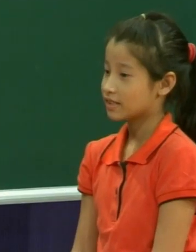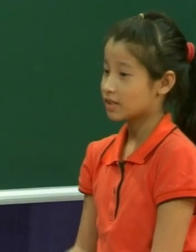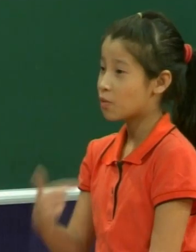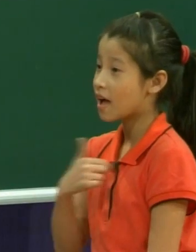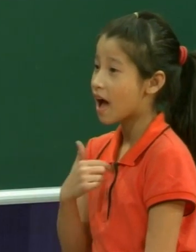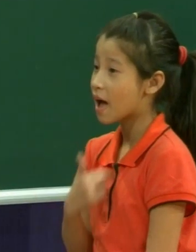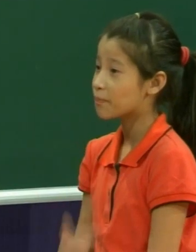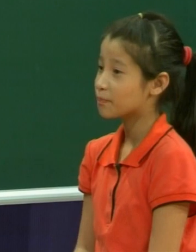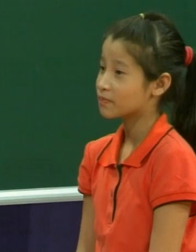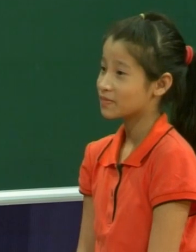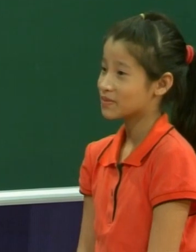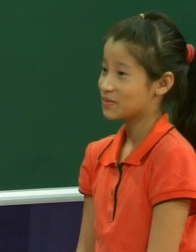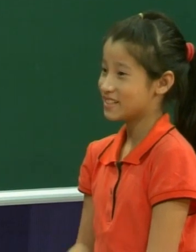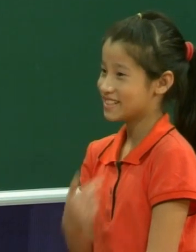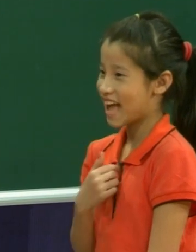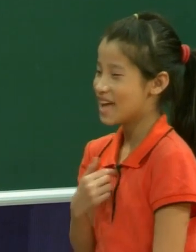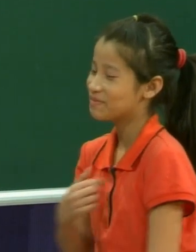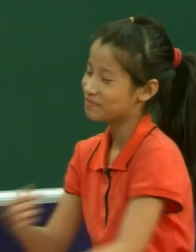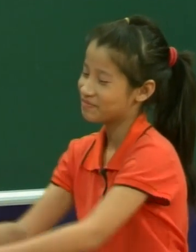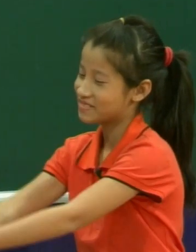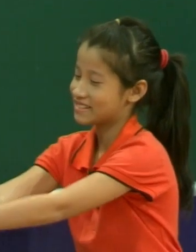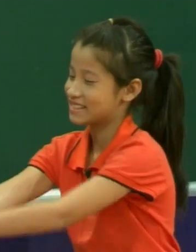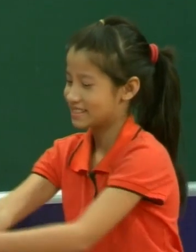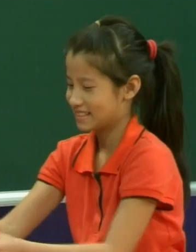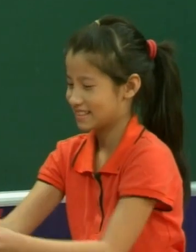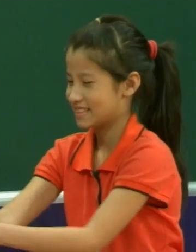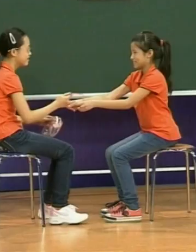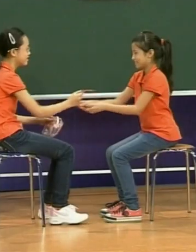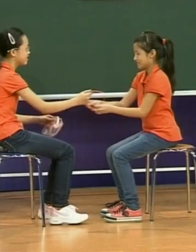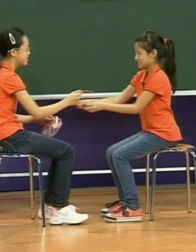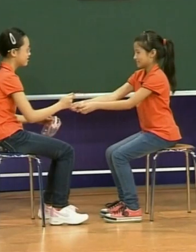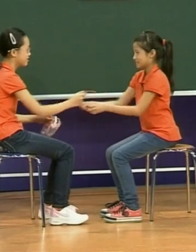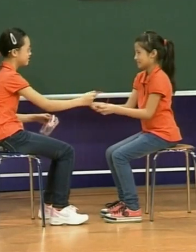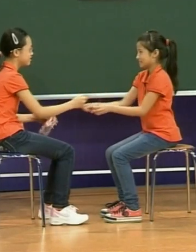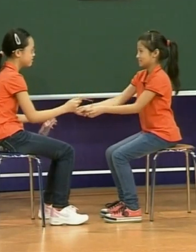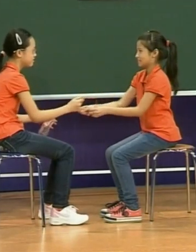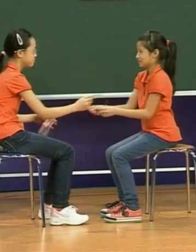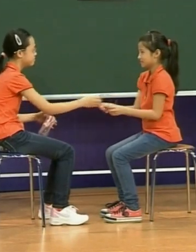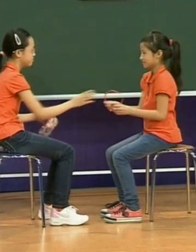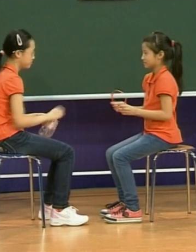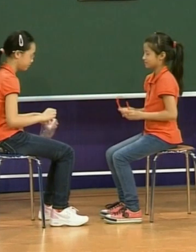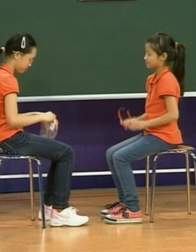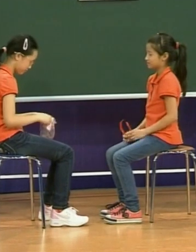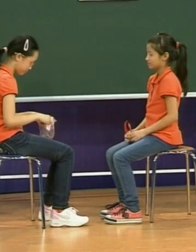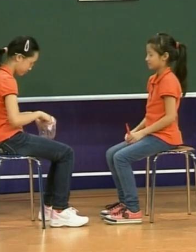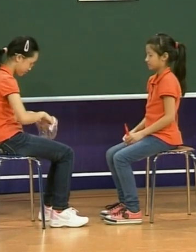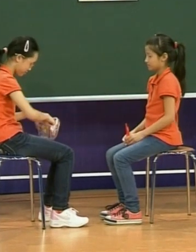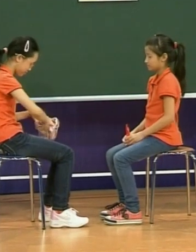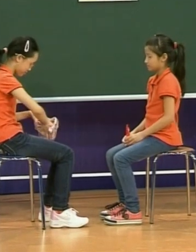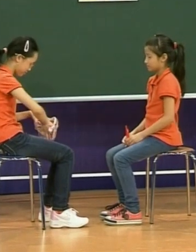thích này Em nói là của em Sau đó thì hai chị em tranh giành với nhau Nhưng mà thấy em thích quá chị nhường cho